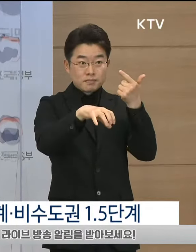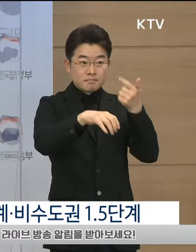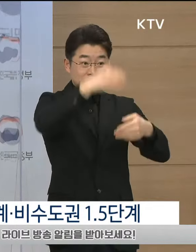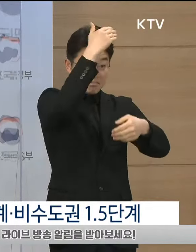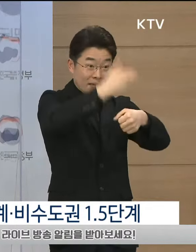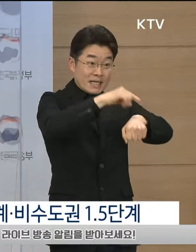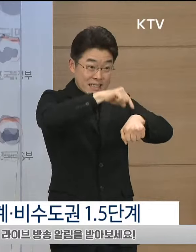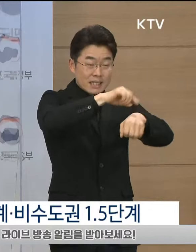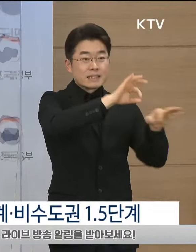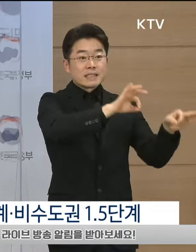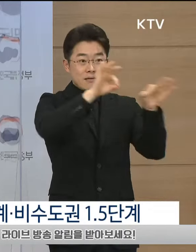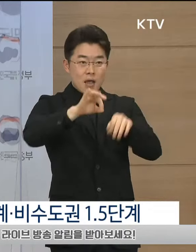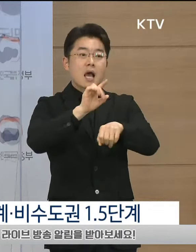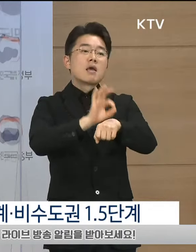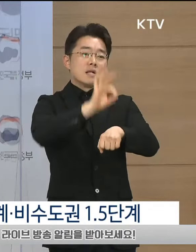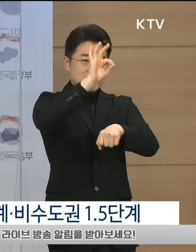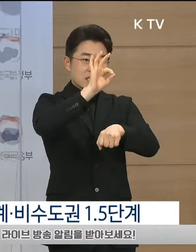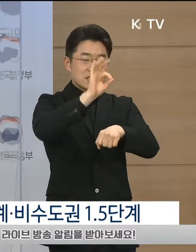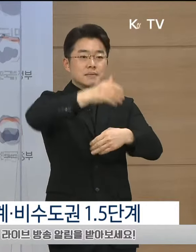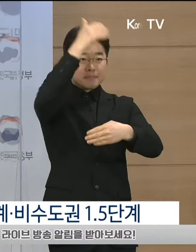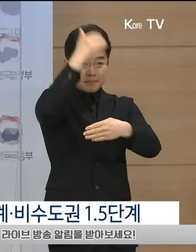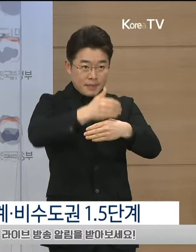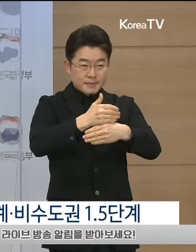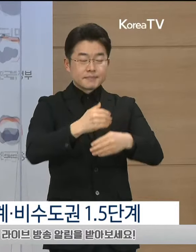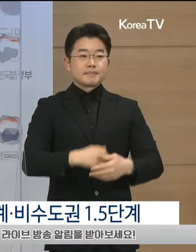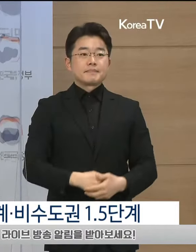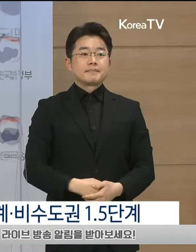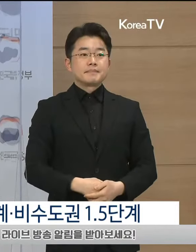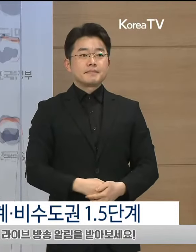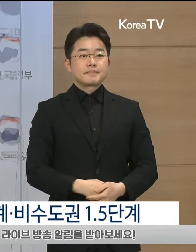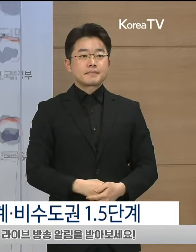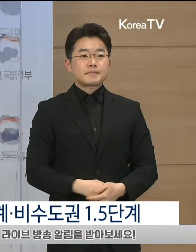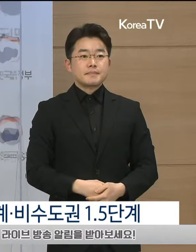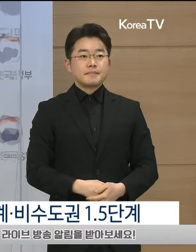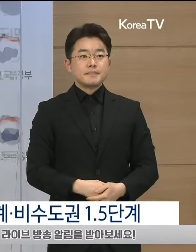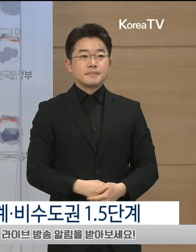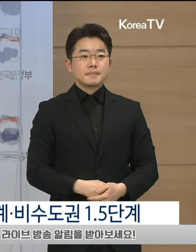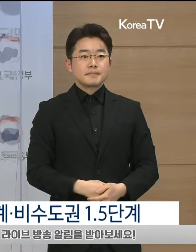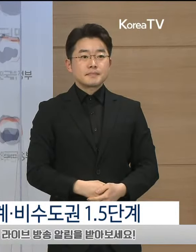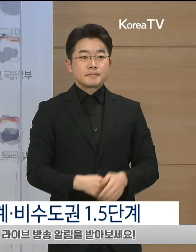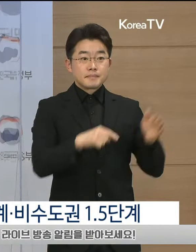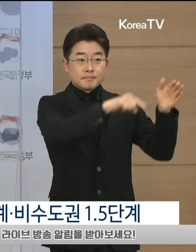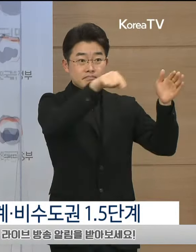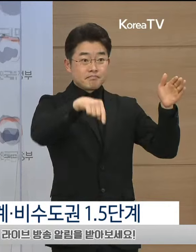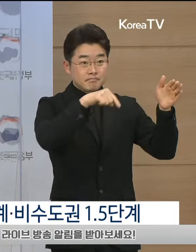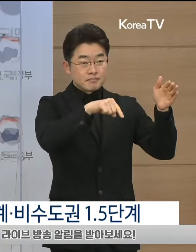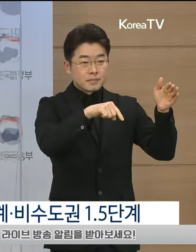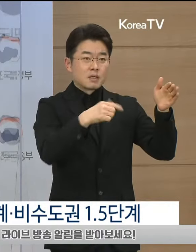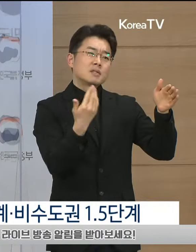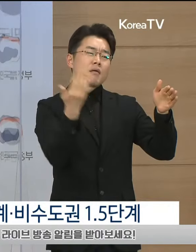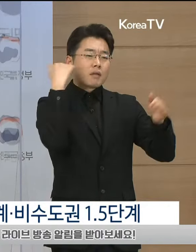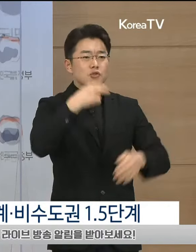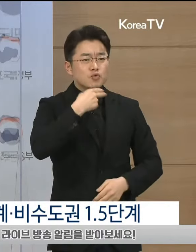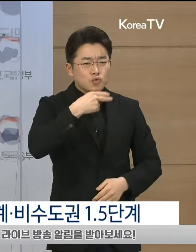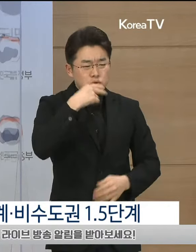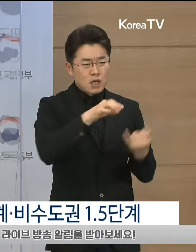대해서는 운영시간 제한을 22시까지로 연장합니다. 수도권은 12주간,